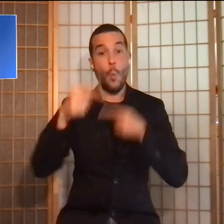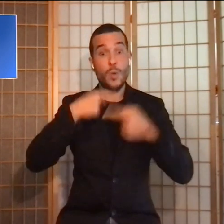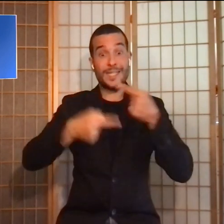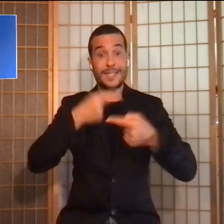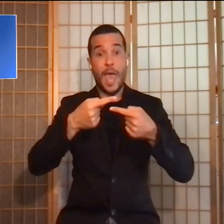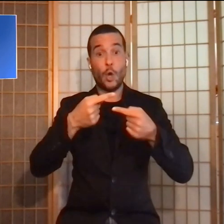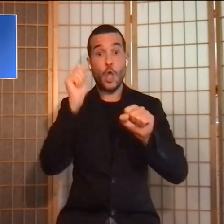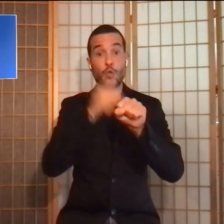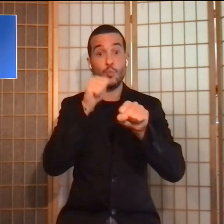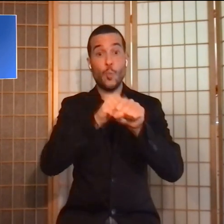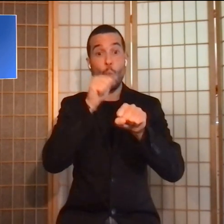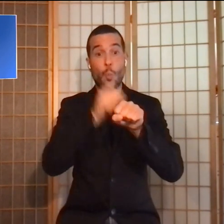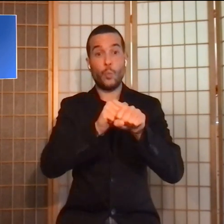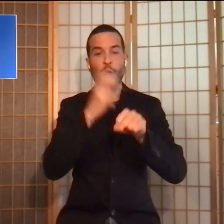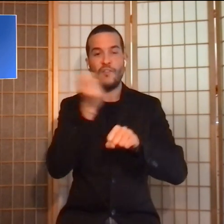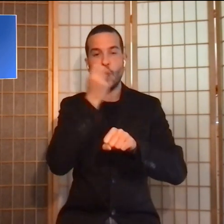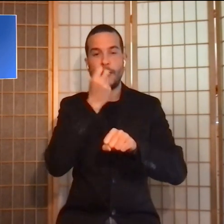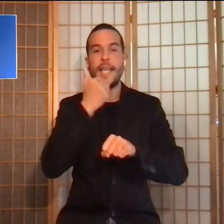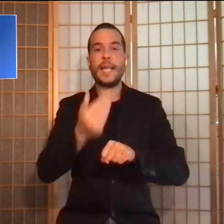attraverso venti opere.